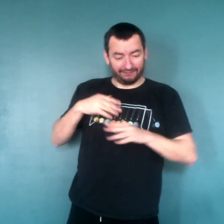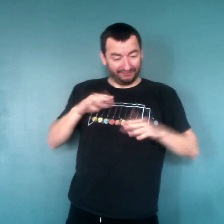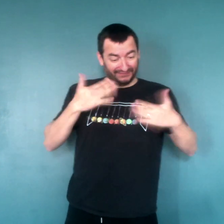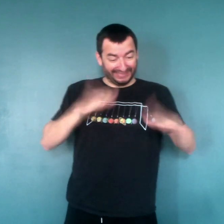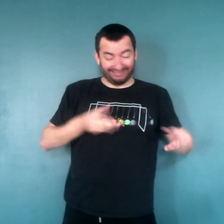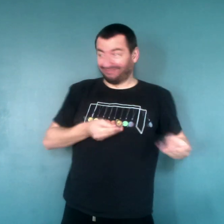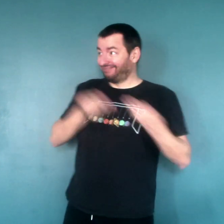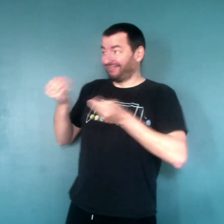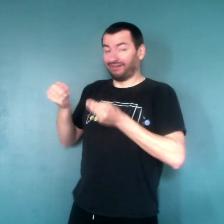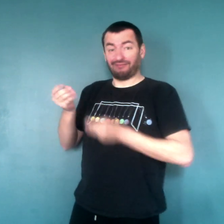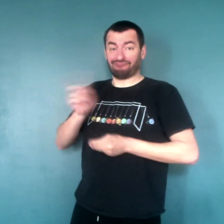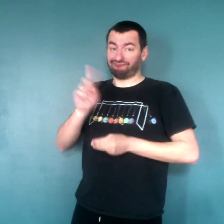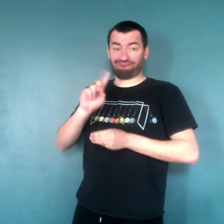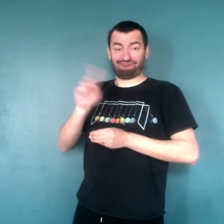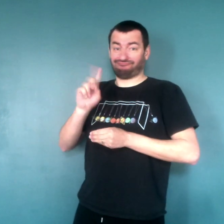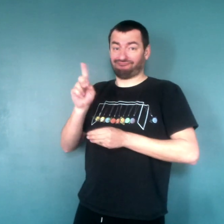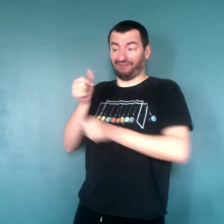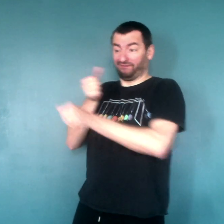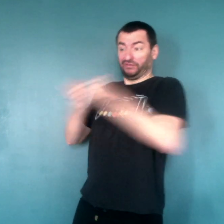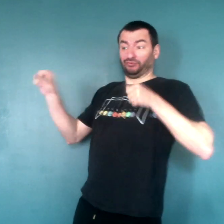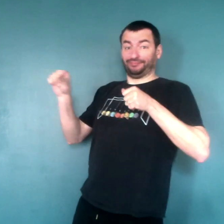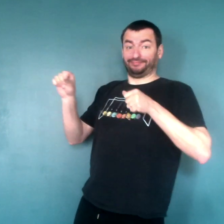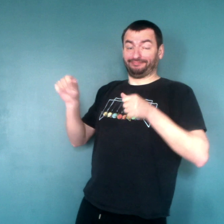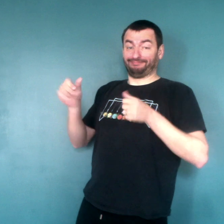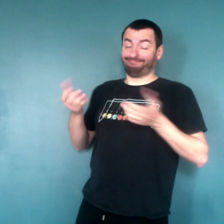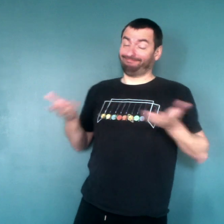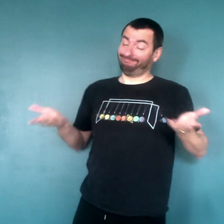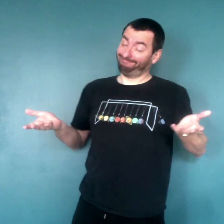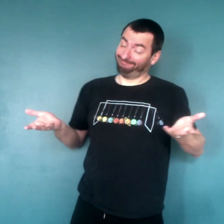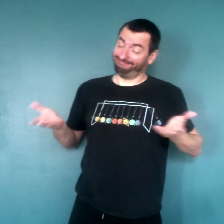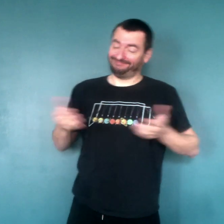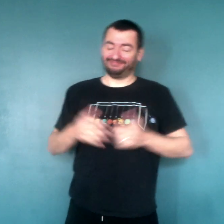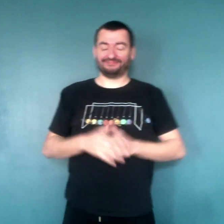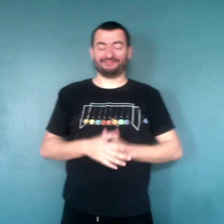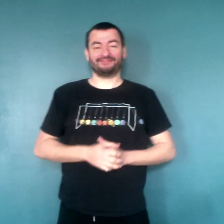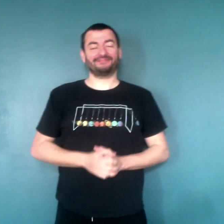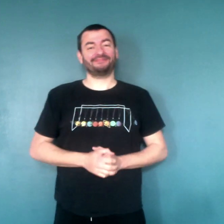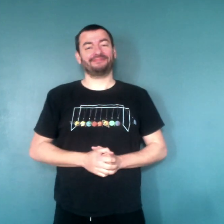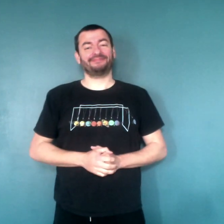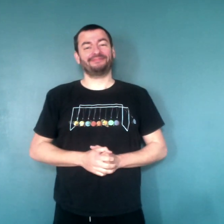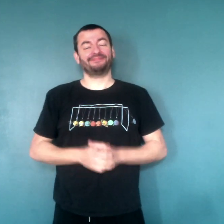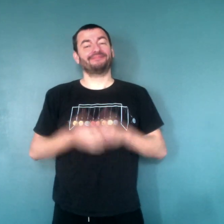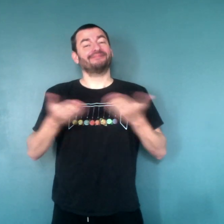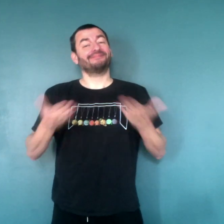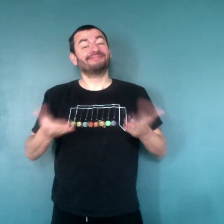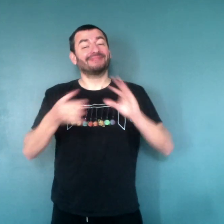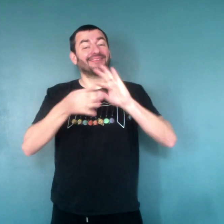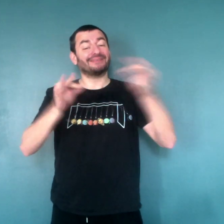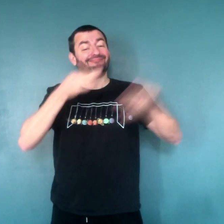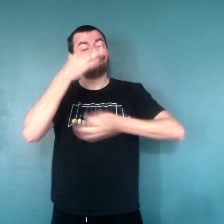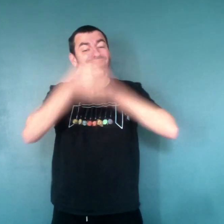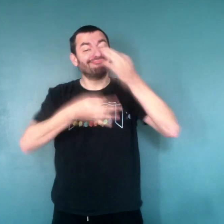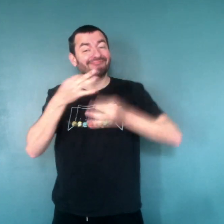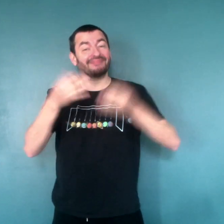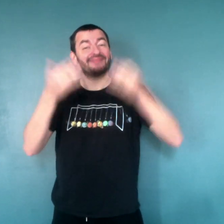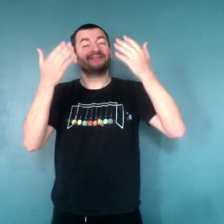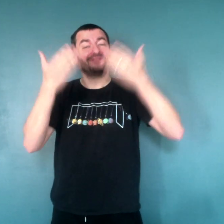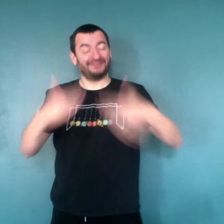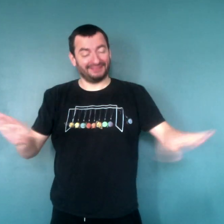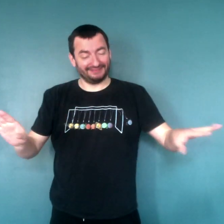récupérer le travail de son labeur. Ah ben non, ils n'ont que la monnaie de leur pièce. Et voilà, l